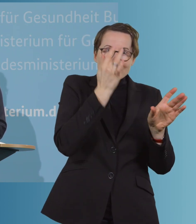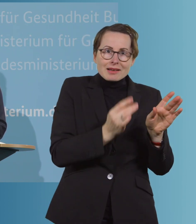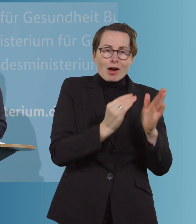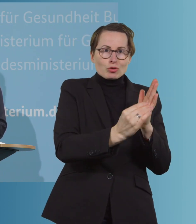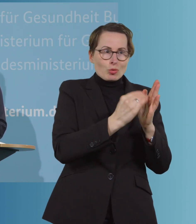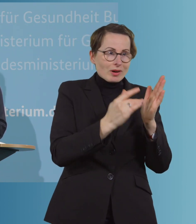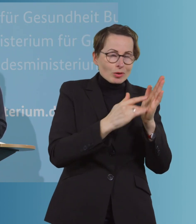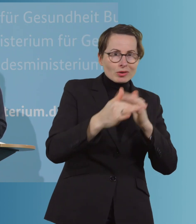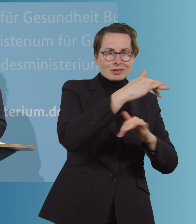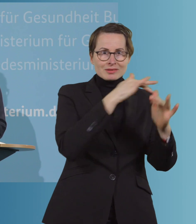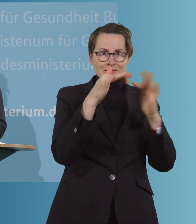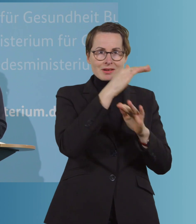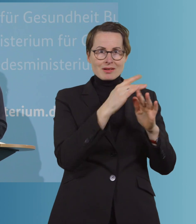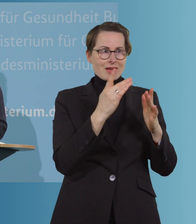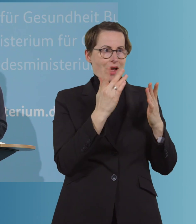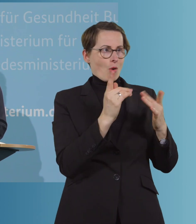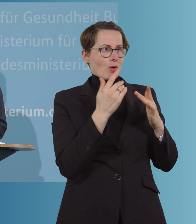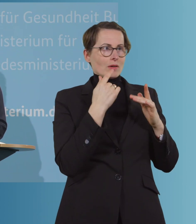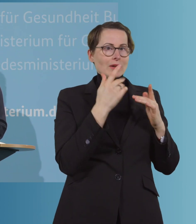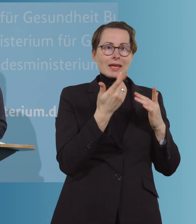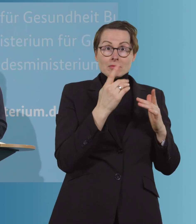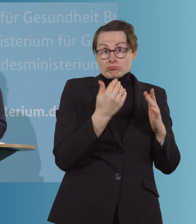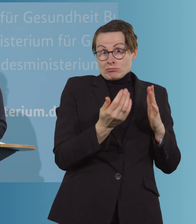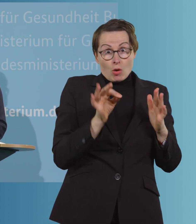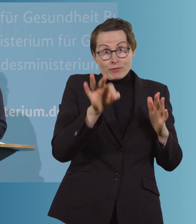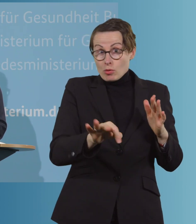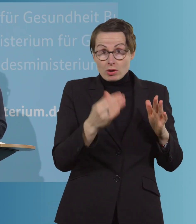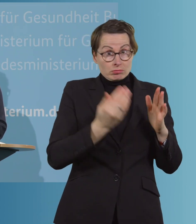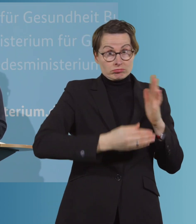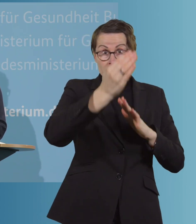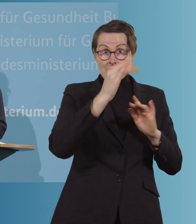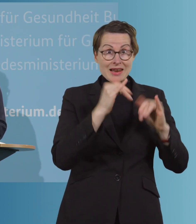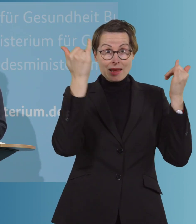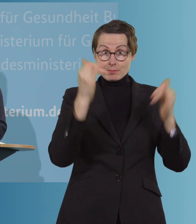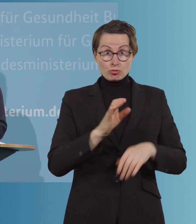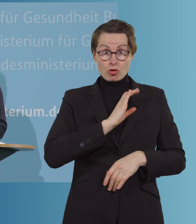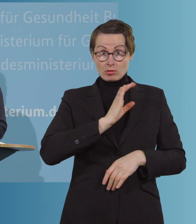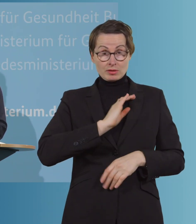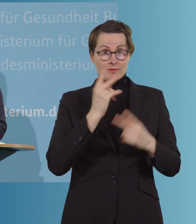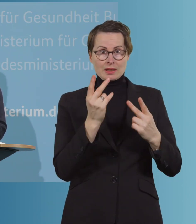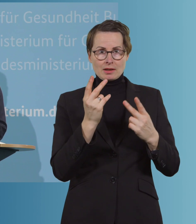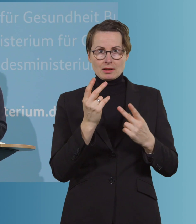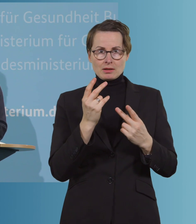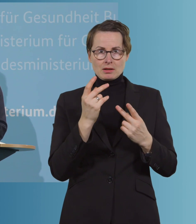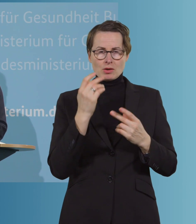von Chancen, die sie später im Leben haben oder nicht haben. Und die Frage, ob man einige Wochen hat Präsenzunterricht oder